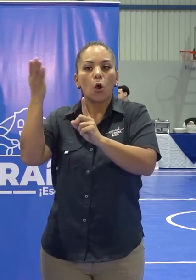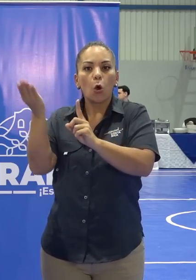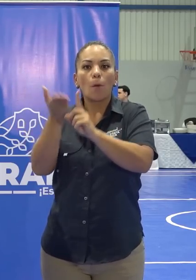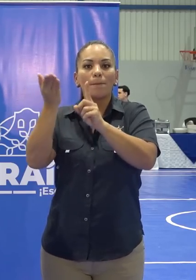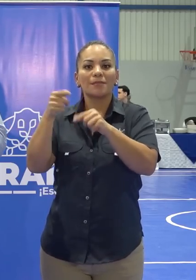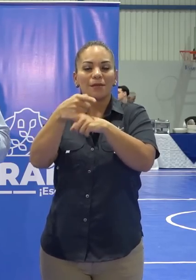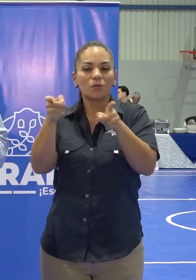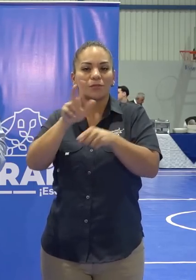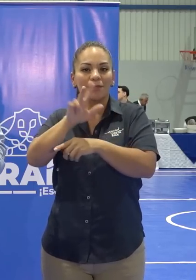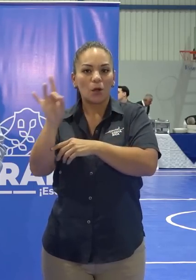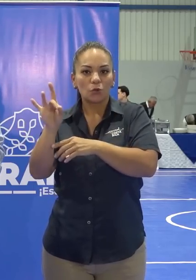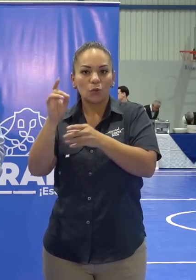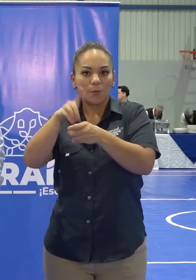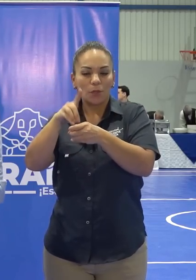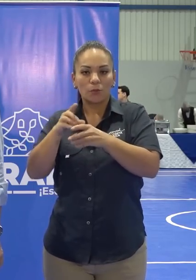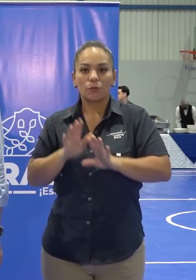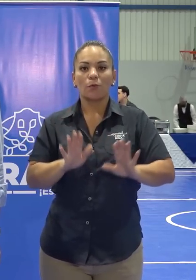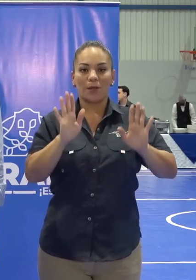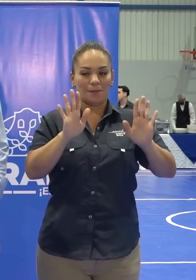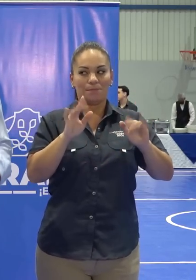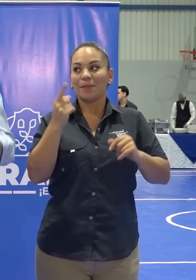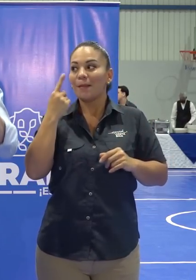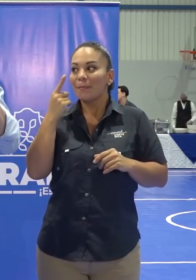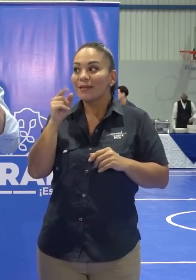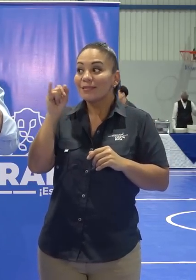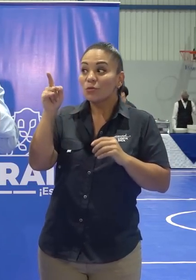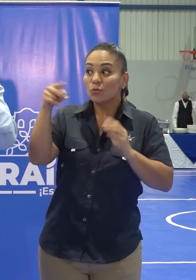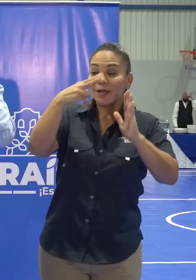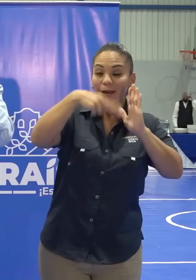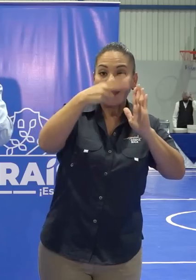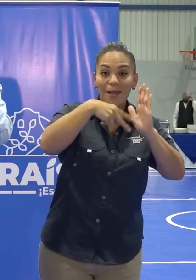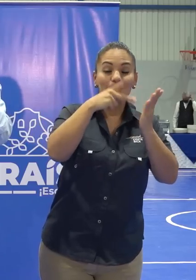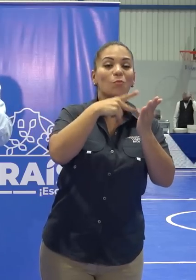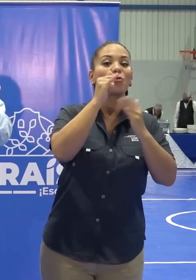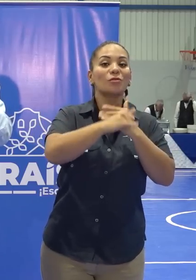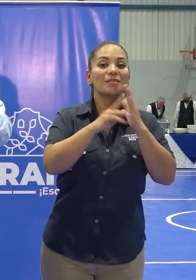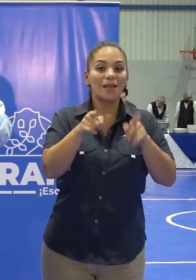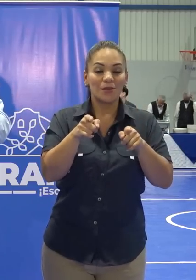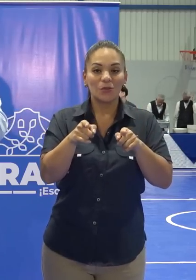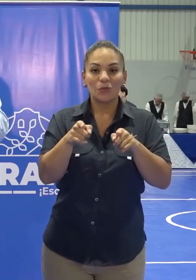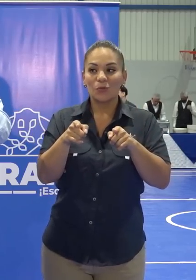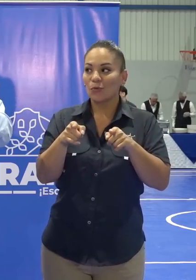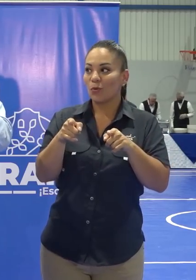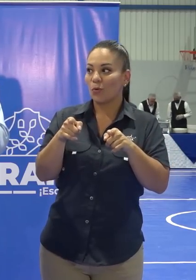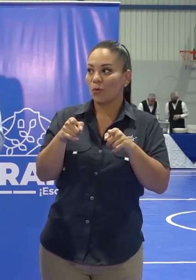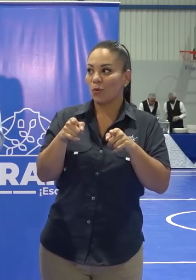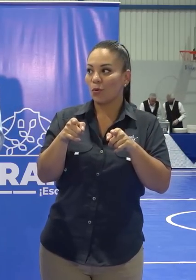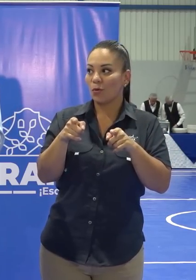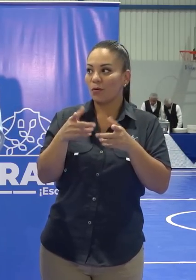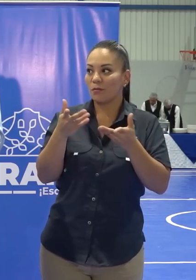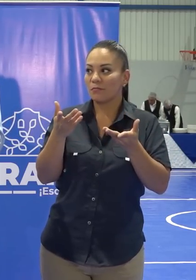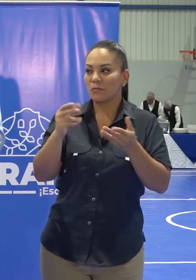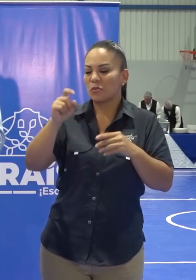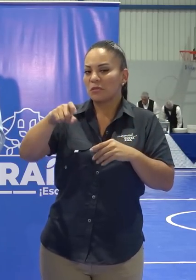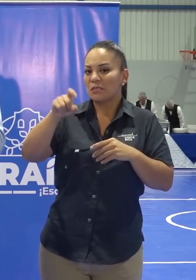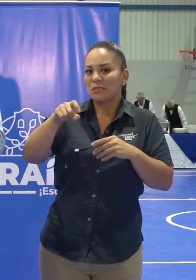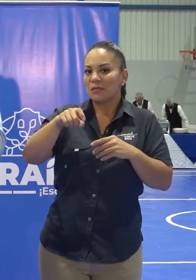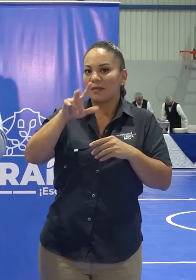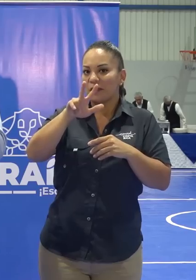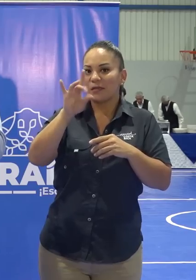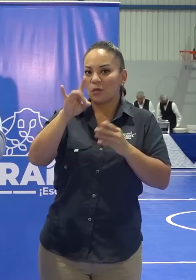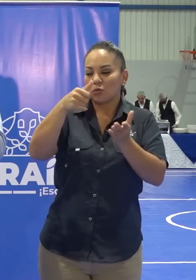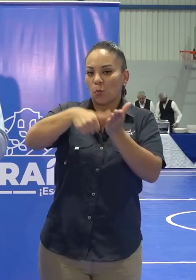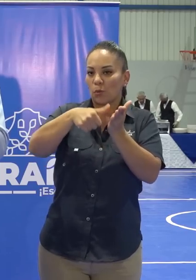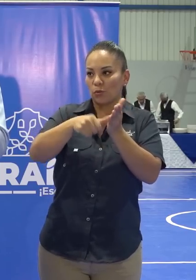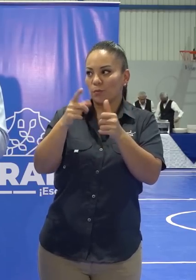diputados? Vea, si usted lee el proyecto, hasta donde yo entiendo, no se ocupan los 38 votos,